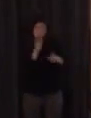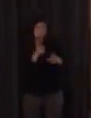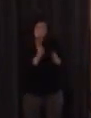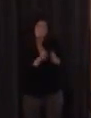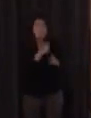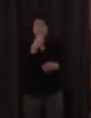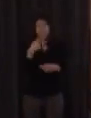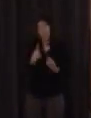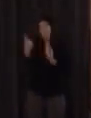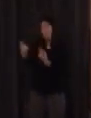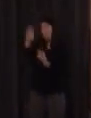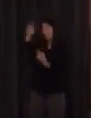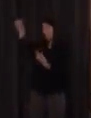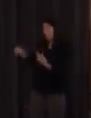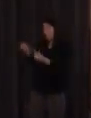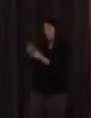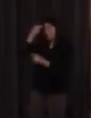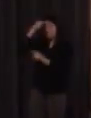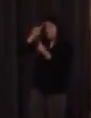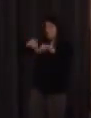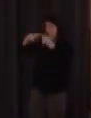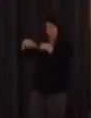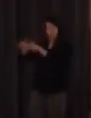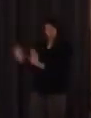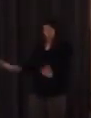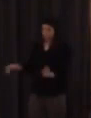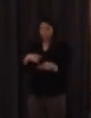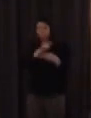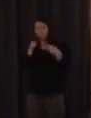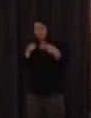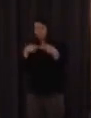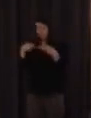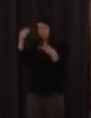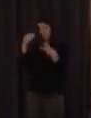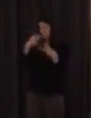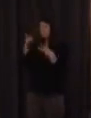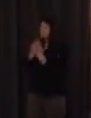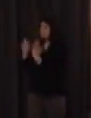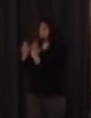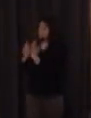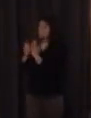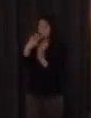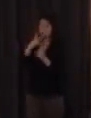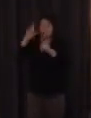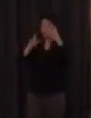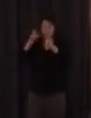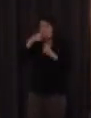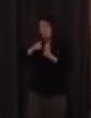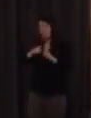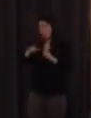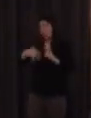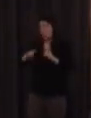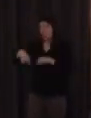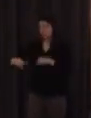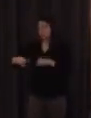escucho y son como las primeras reflexiones entonces me planteo si eso haría que se perdiera a lo mejor este matiz que es diferente de decir